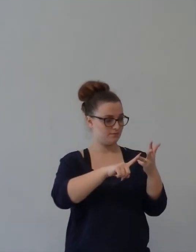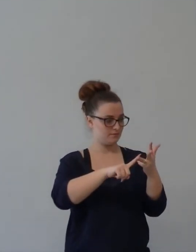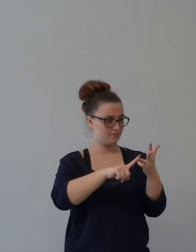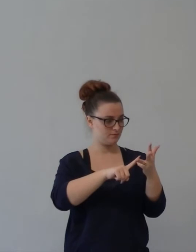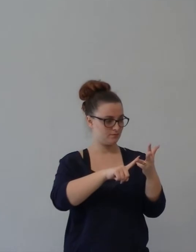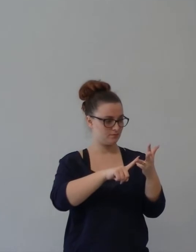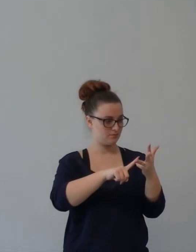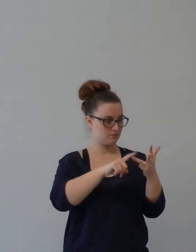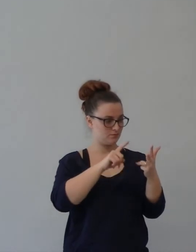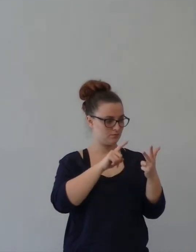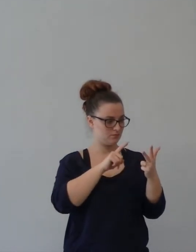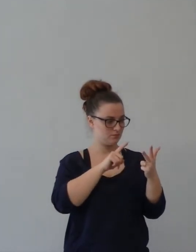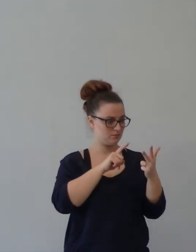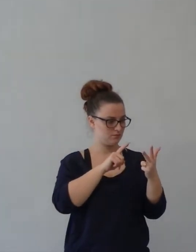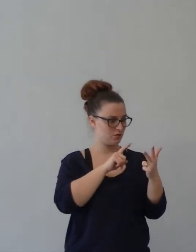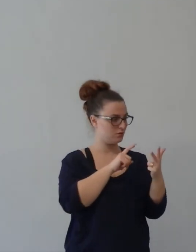Terzo.